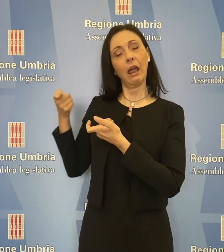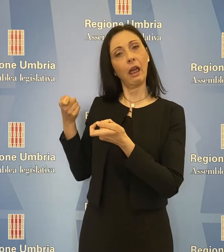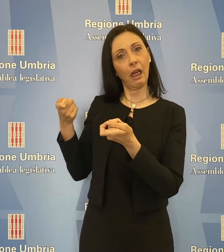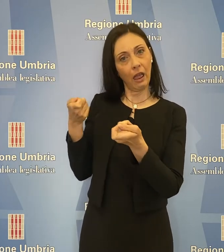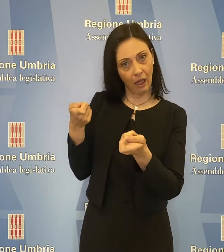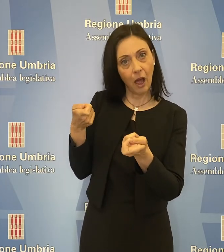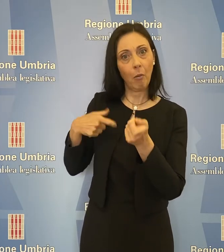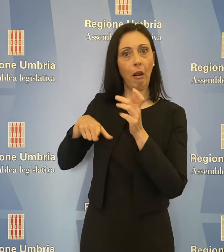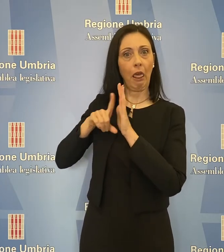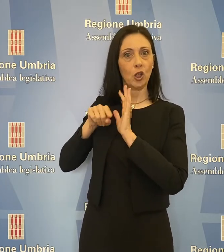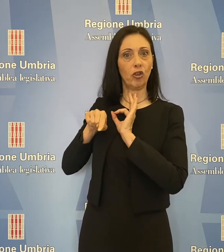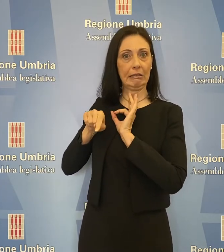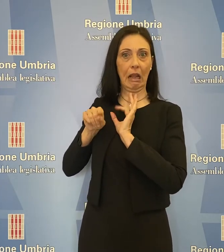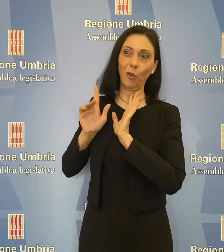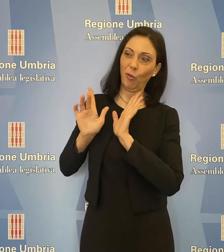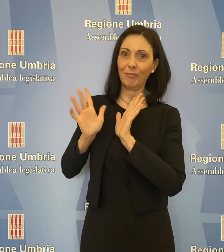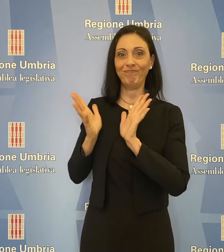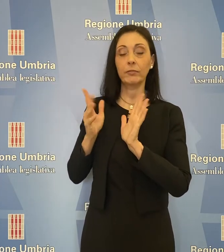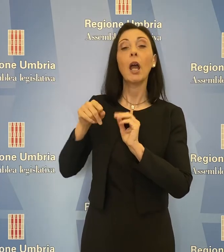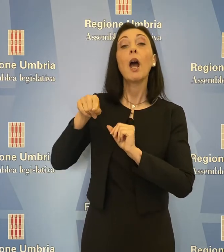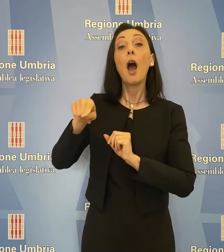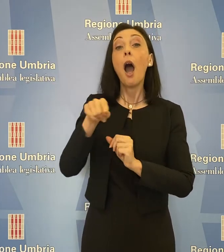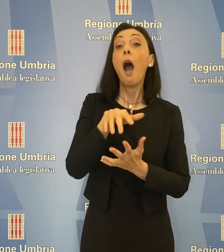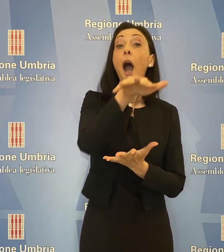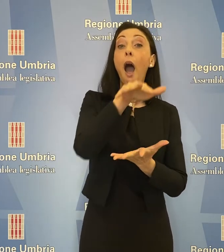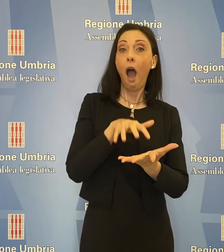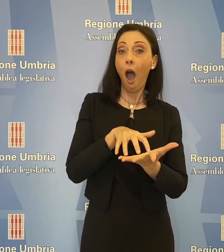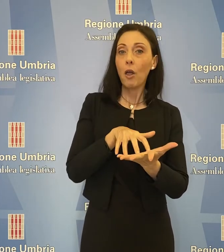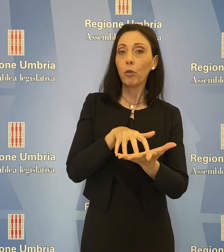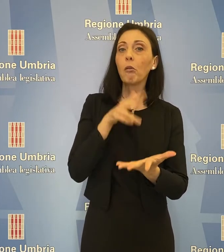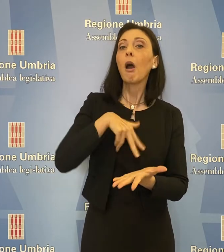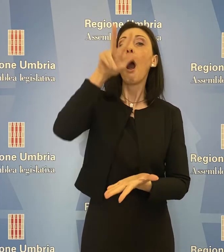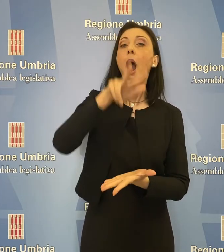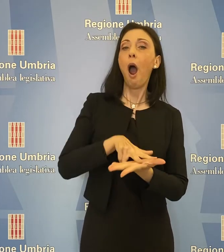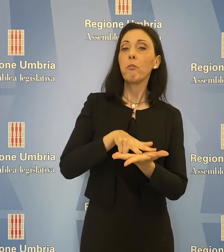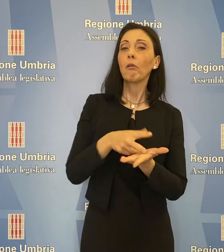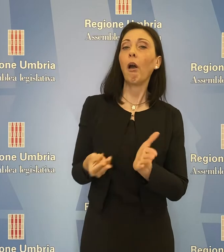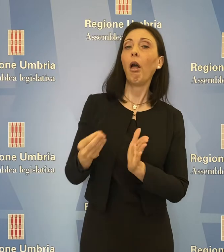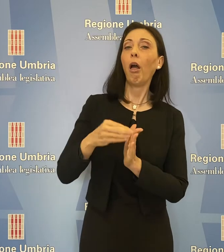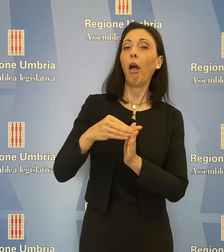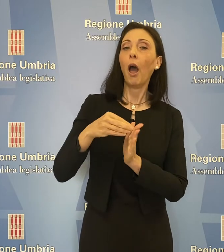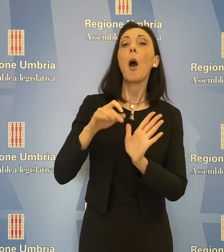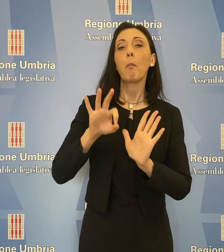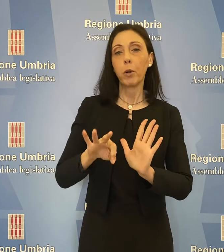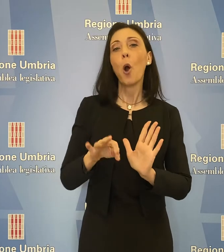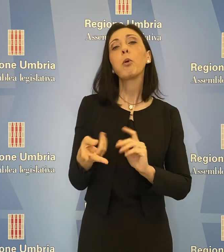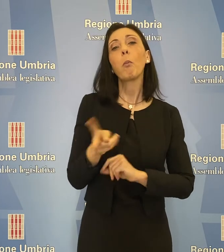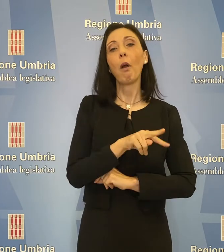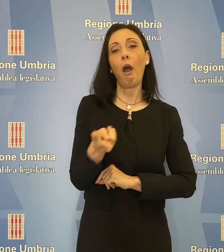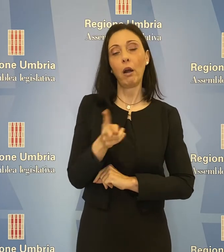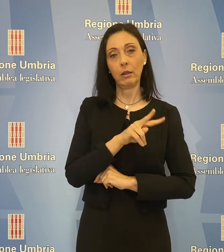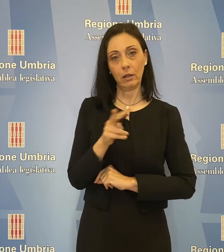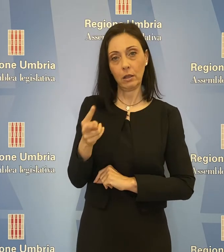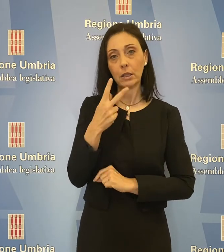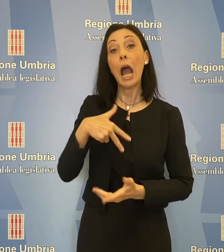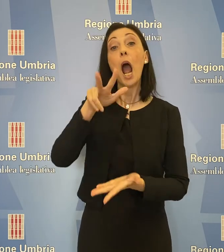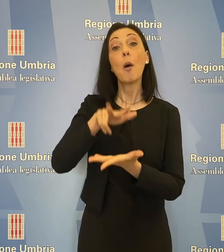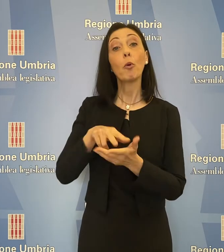nella precedente legislatura. L'atto è stato approvato con l'integrazione di un emendamento bipartisan, approvato con